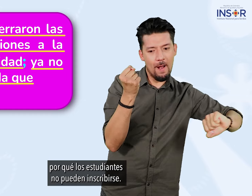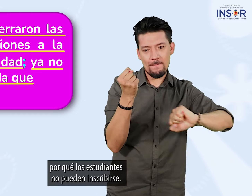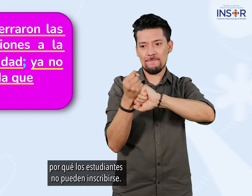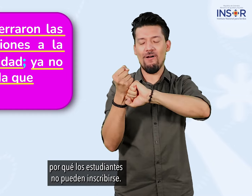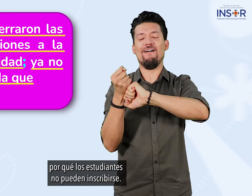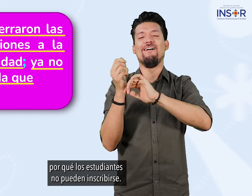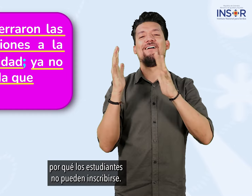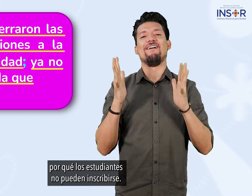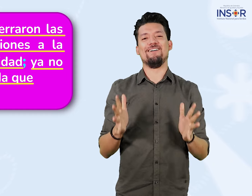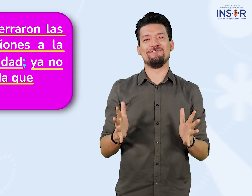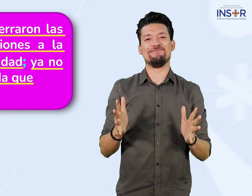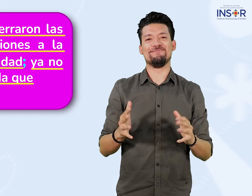pueden inscribirse